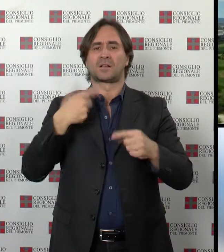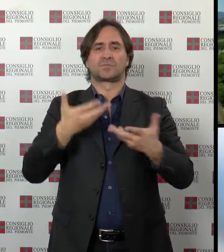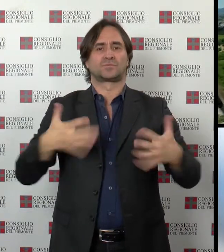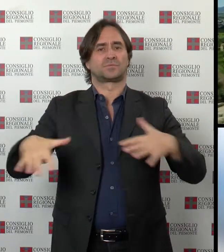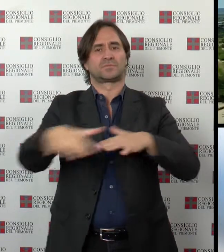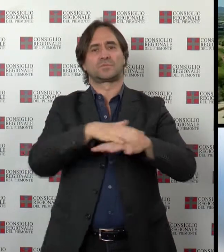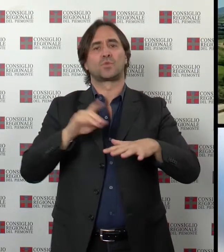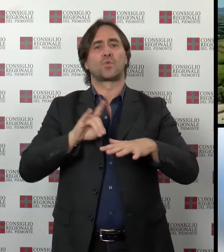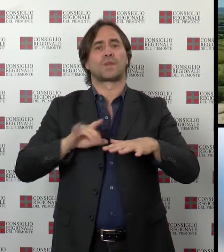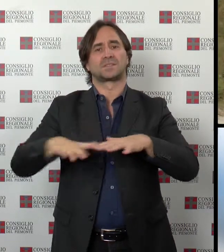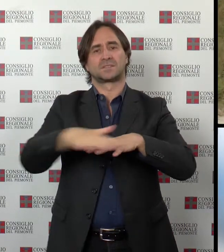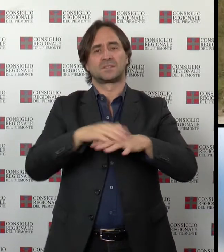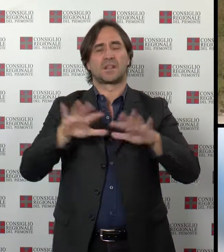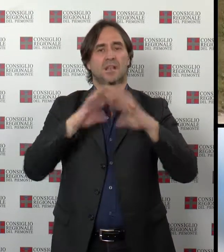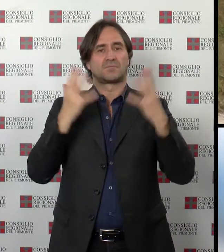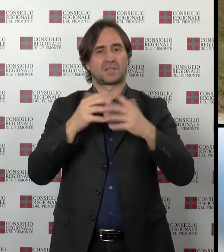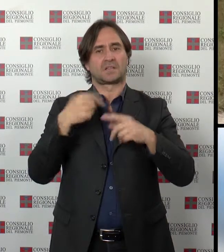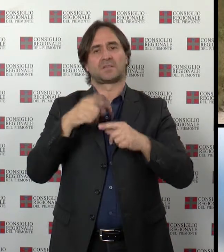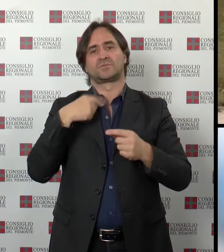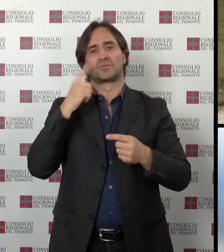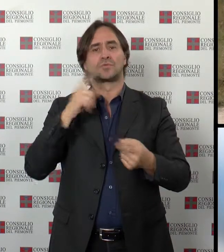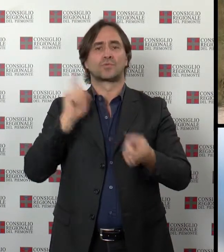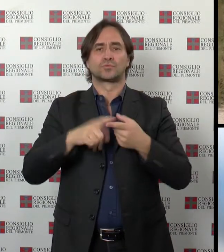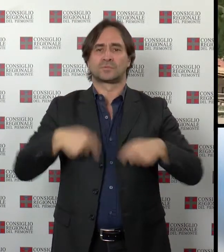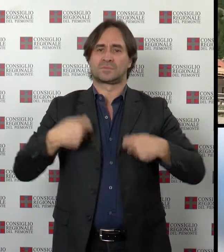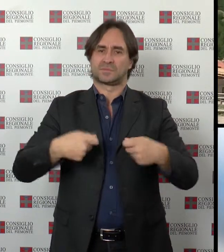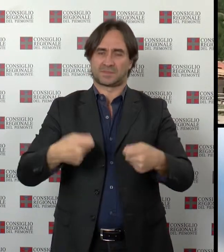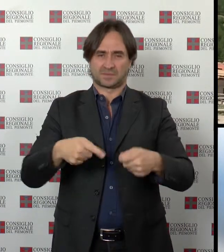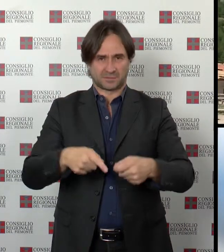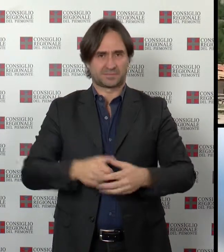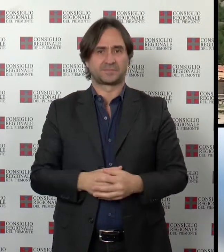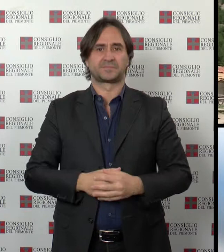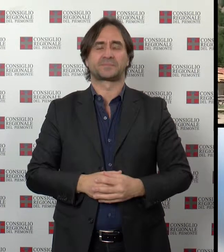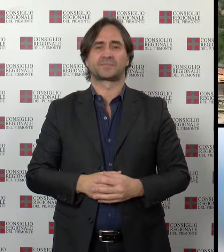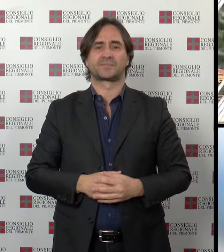congiunta di urbanistica e ambiente di agriturismo in Commissione Agricoltura